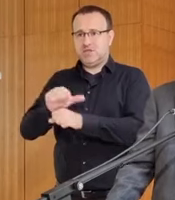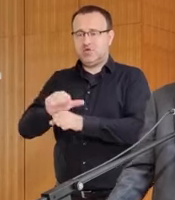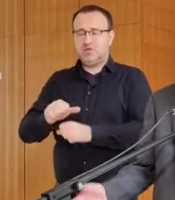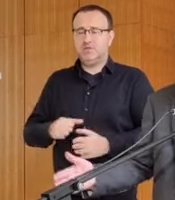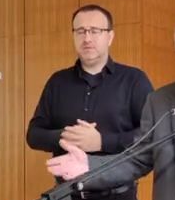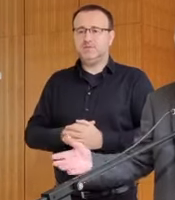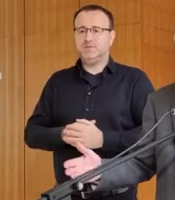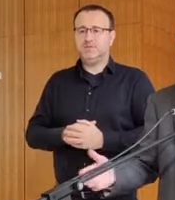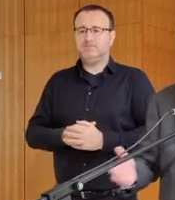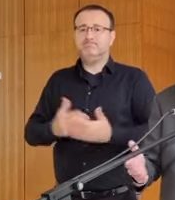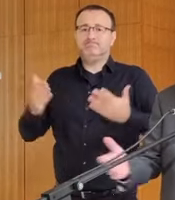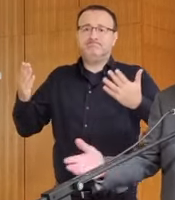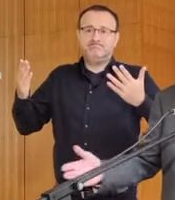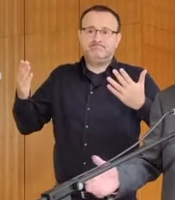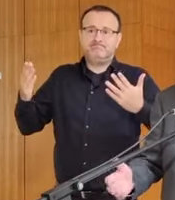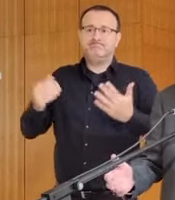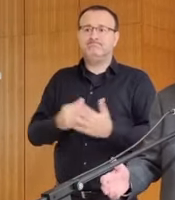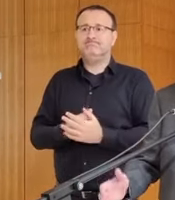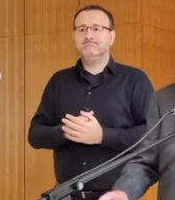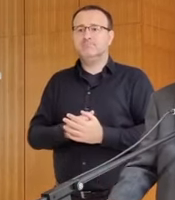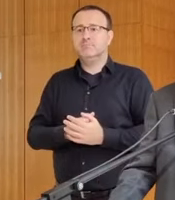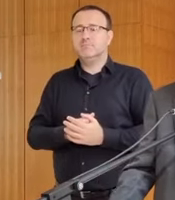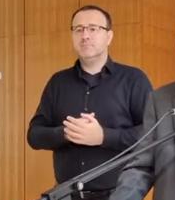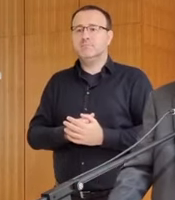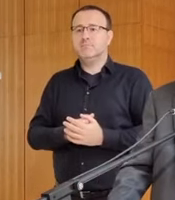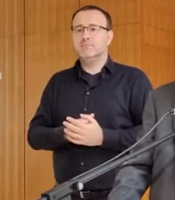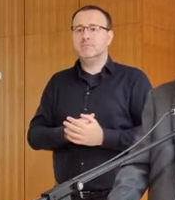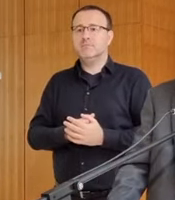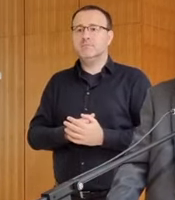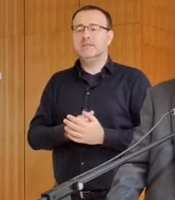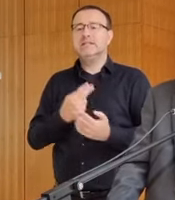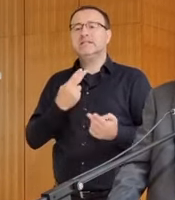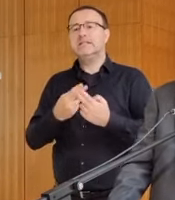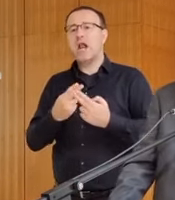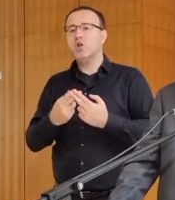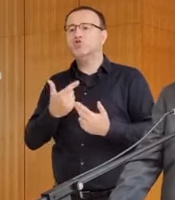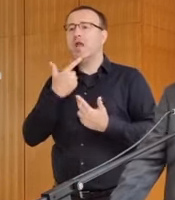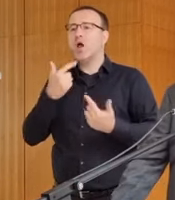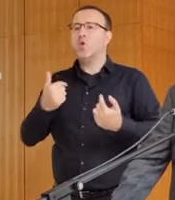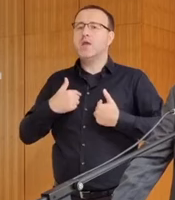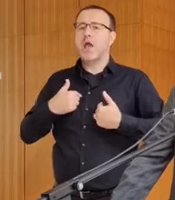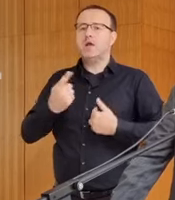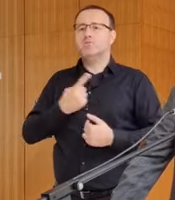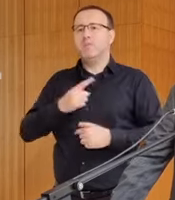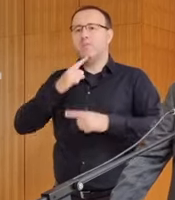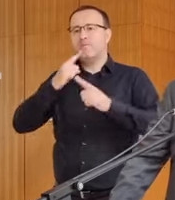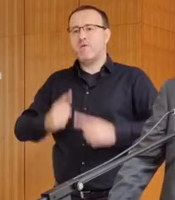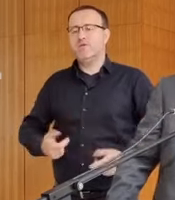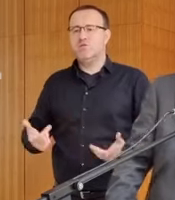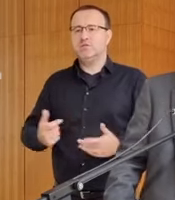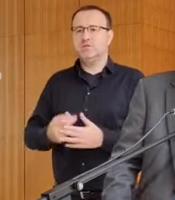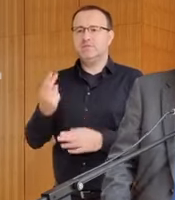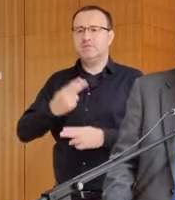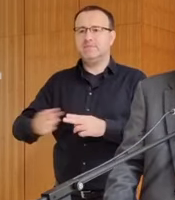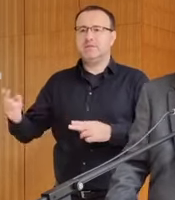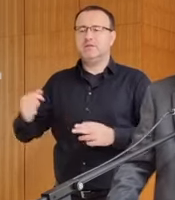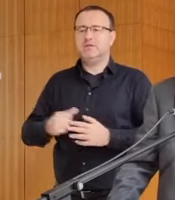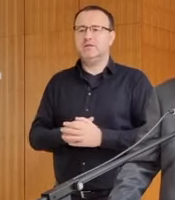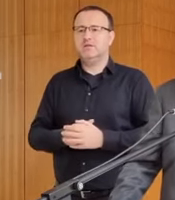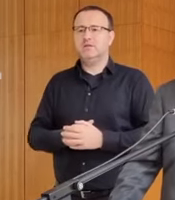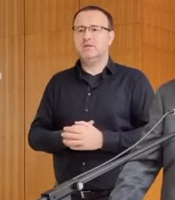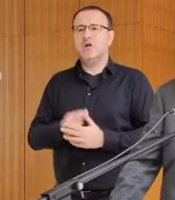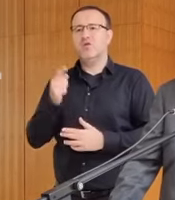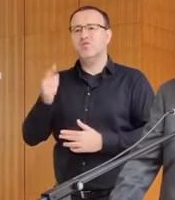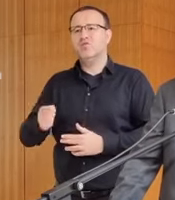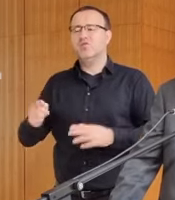tento týždeň, no záleží od toho, ako budem musieť si plniť svoje povinnosti v Národnej rade, ale jasné, toto sú